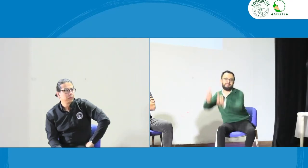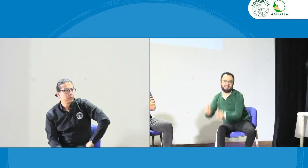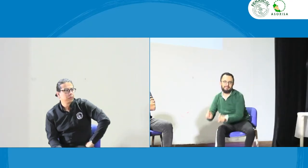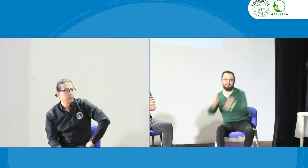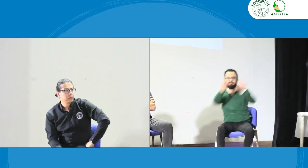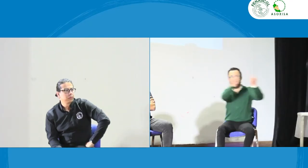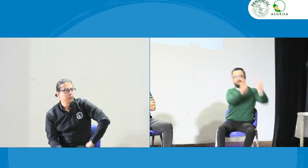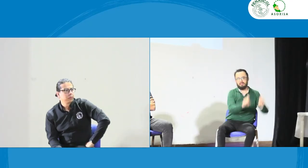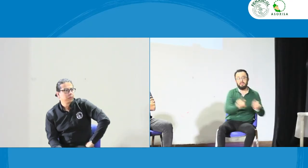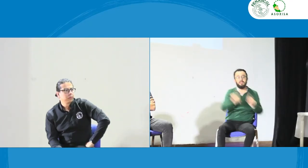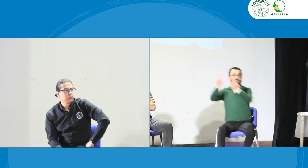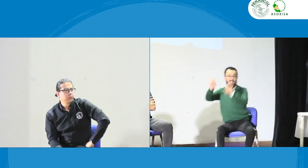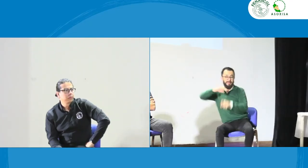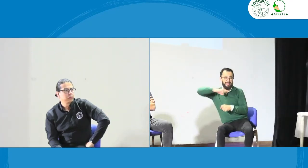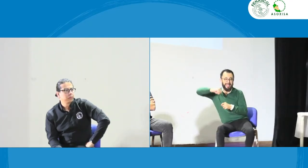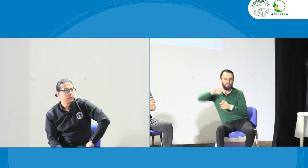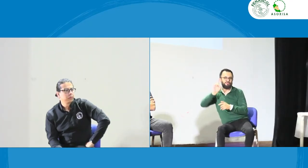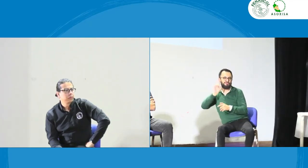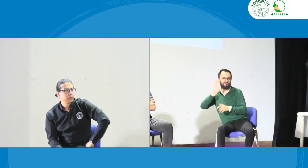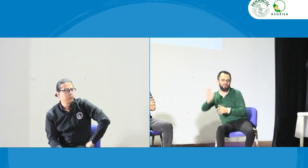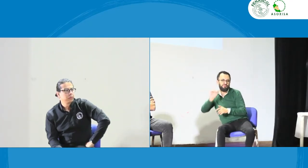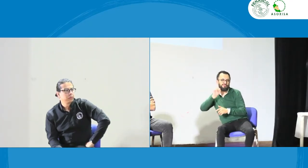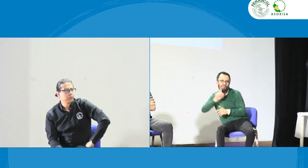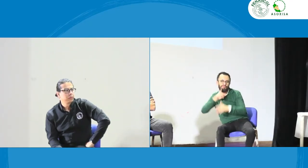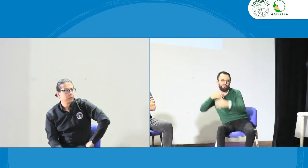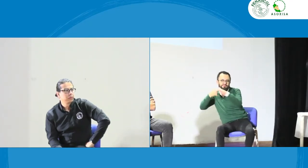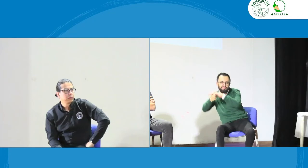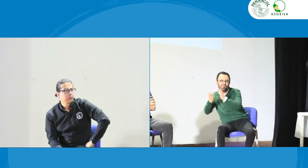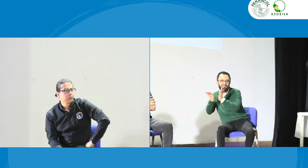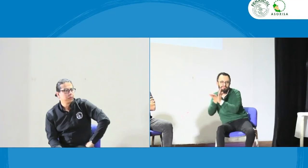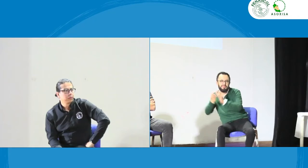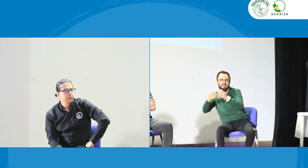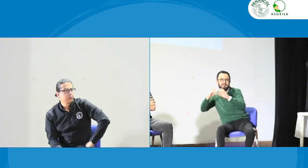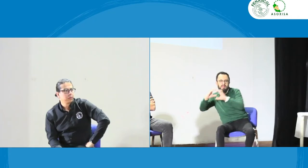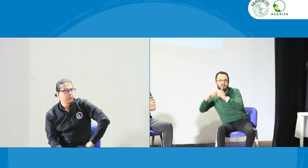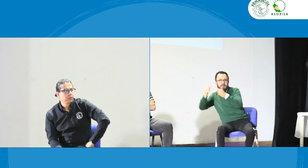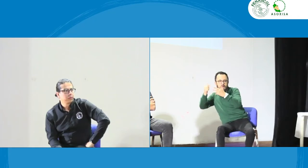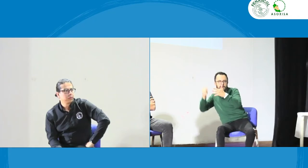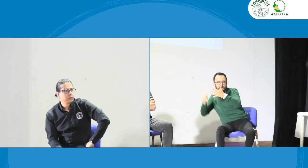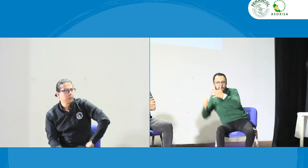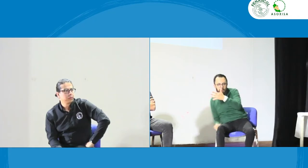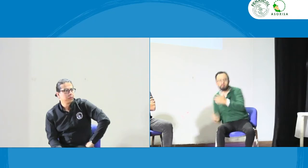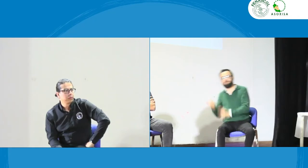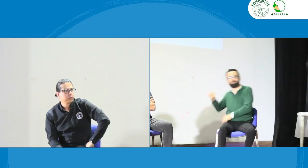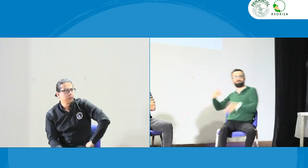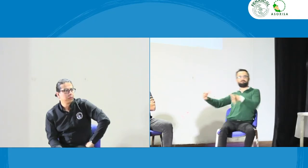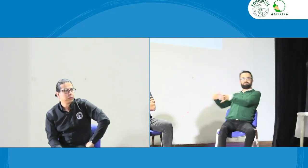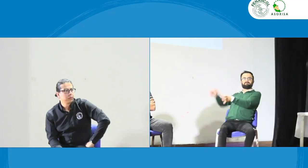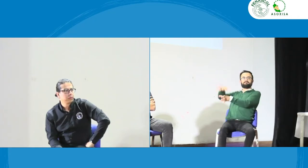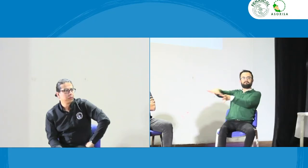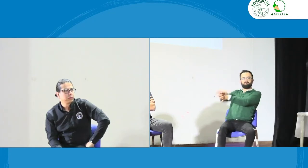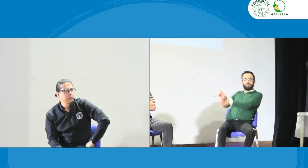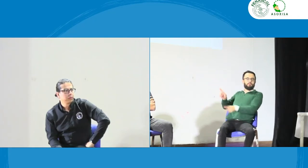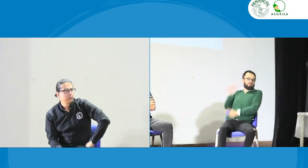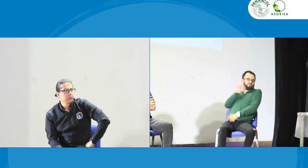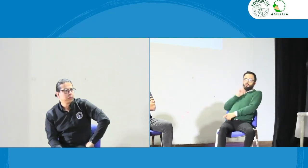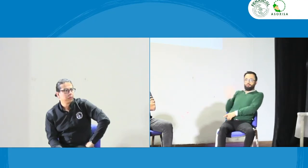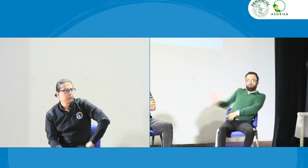siempre debe ver uno de esos temas y darse cuenta que cuando se está hablando de incidencia de derechos es